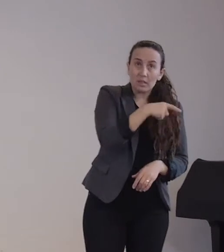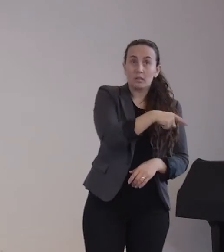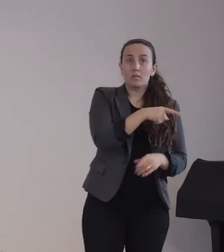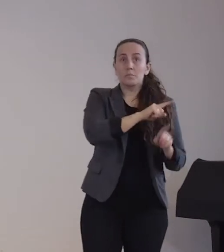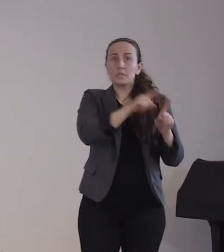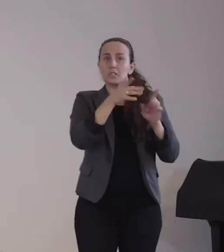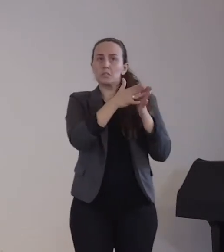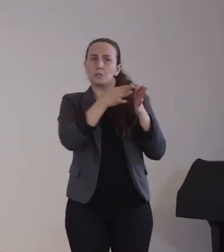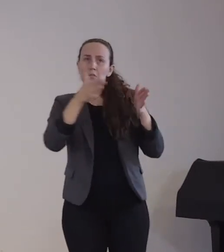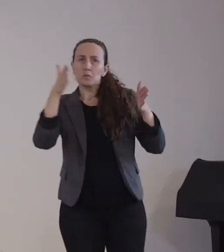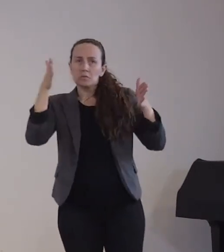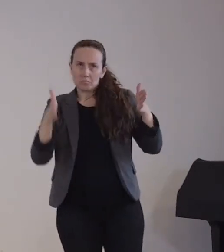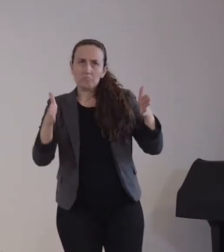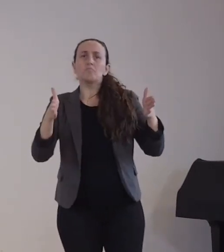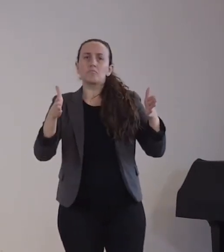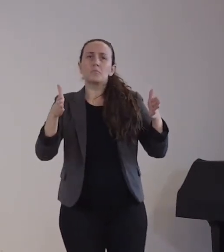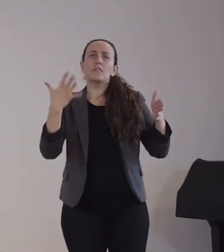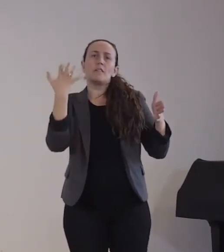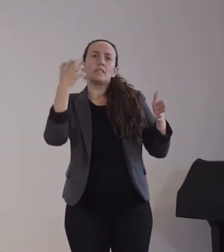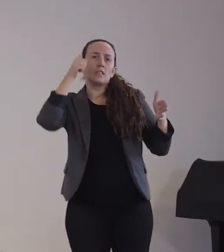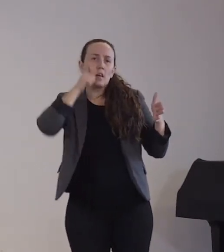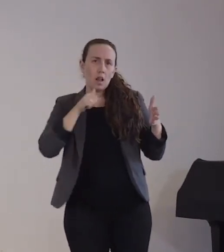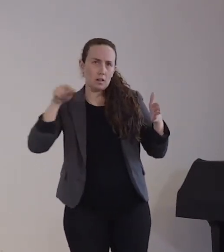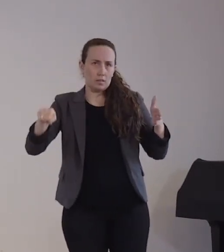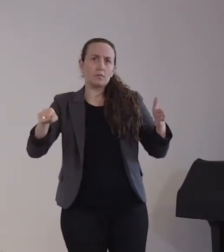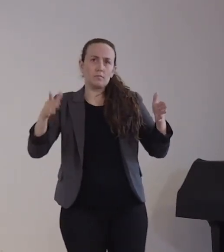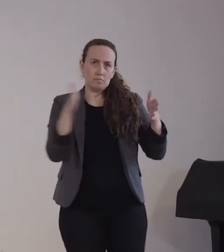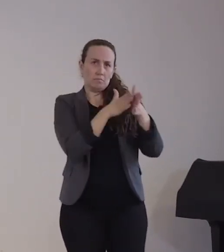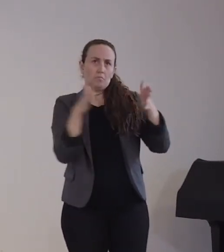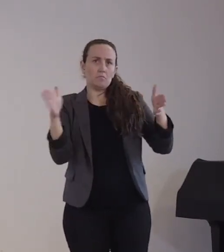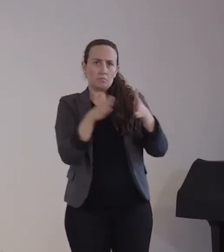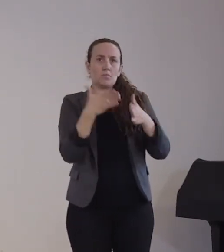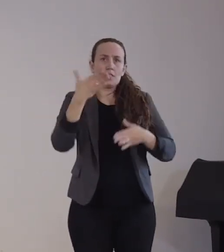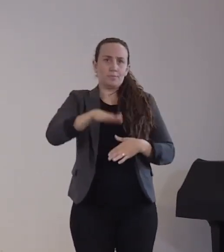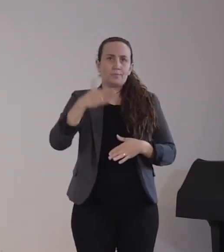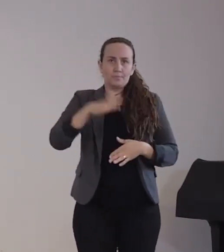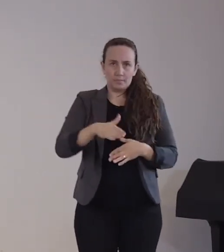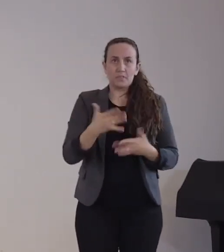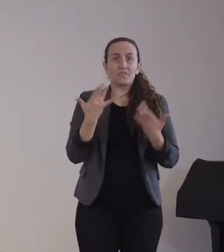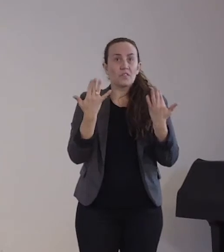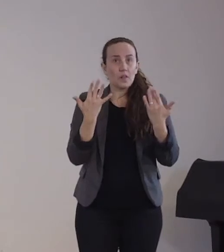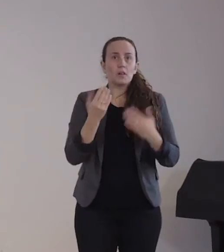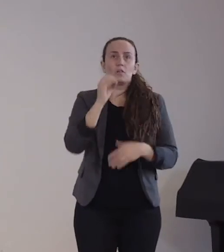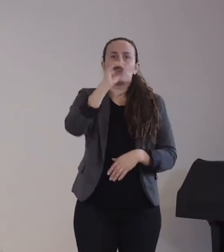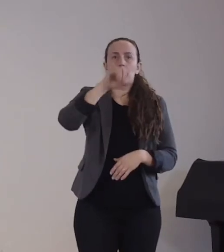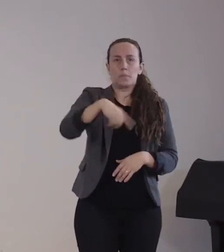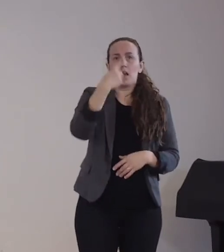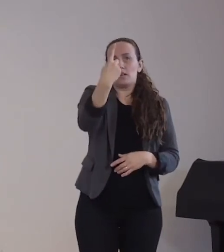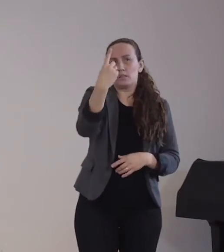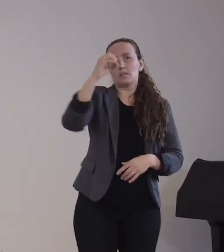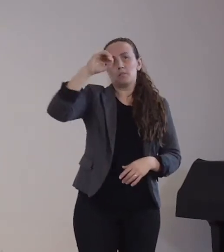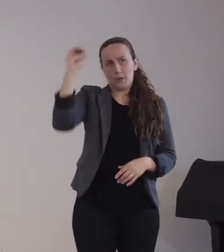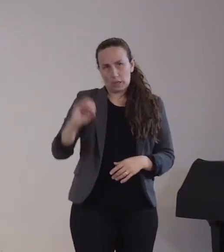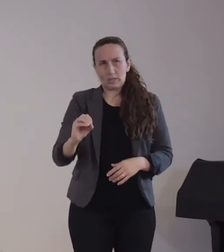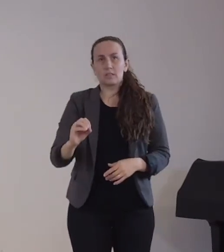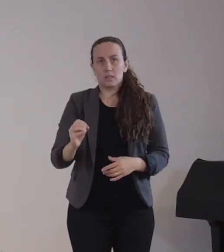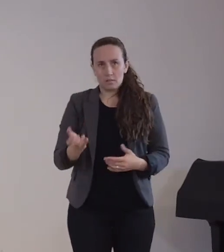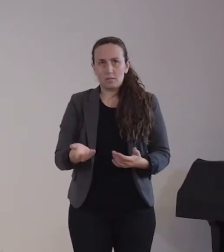Patienten nur eine Letalität von ungefähr 0,1 Prozent haben, wohingegen Patienten im Böhrenalter,